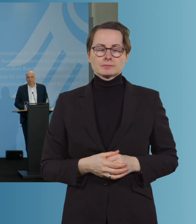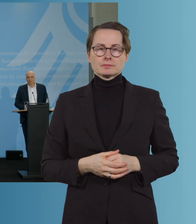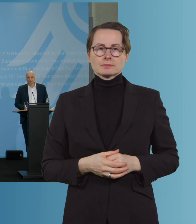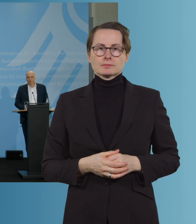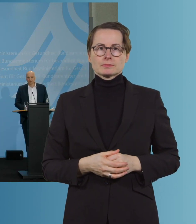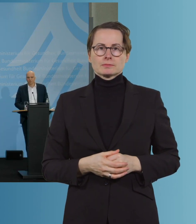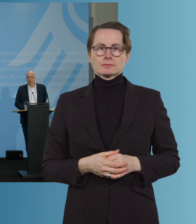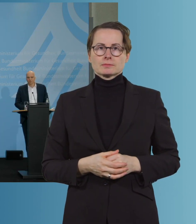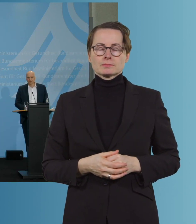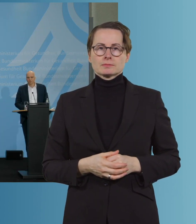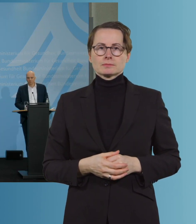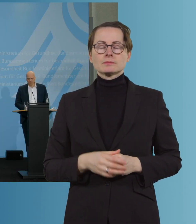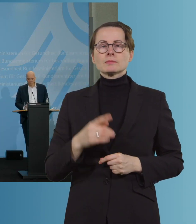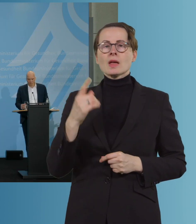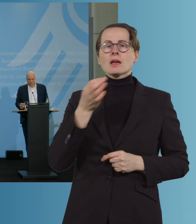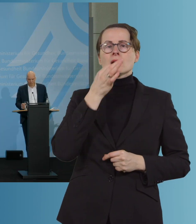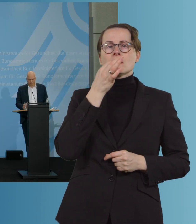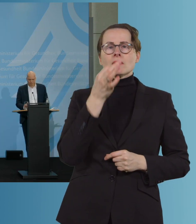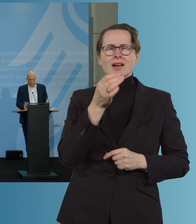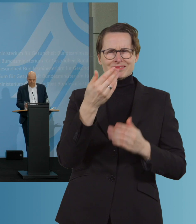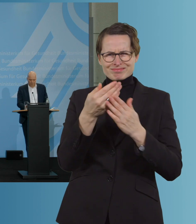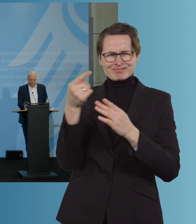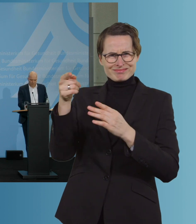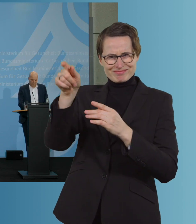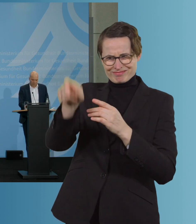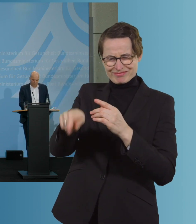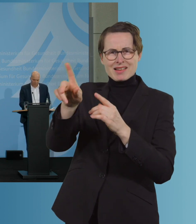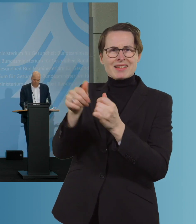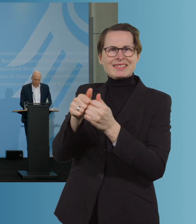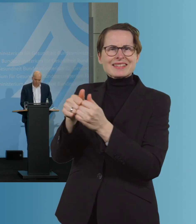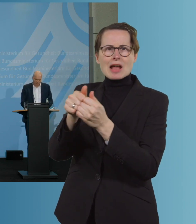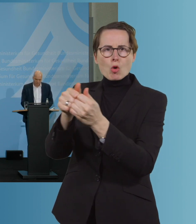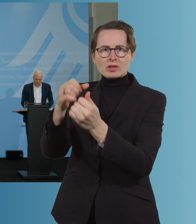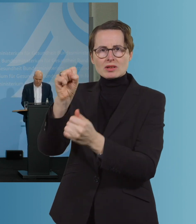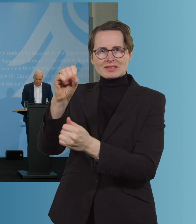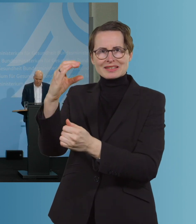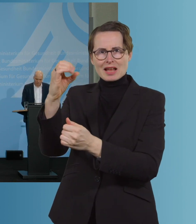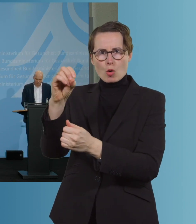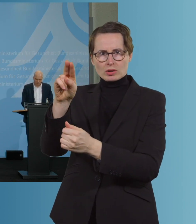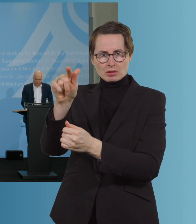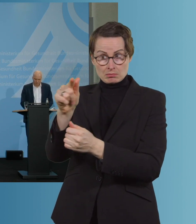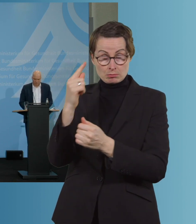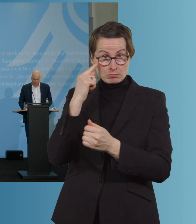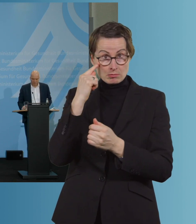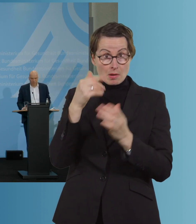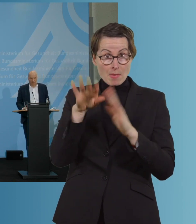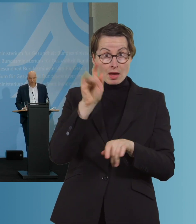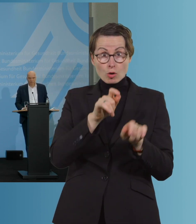Herr Spahn, eine Frage zu den Kontaktscouts. Wenn Sie jetzt so viel mehr Leute anstellen für die Gesundheitsämter, heißt das nicht im Umkehrschluss, dass dieser